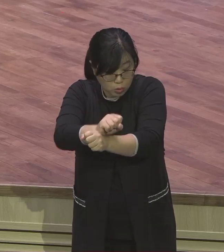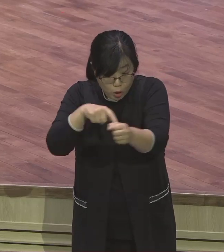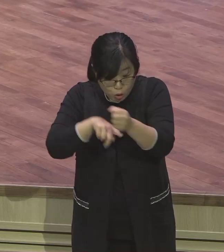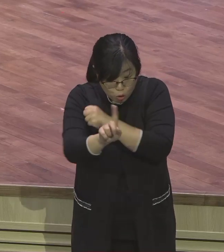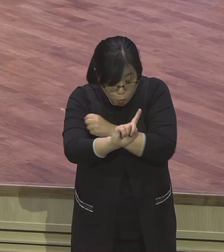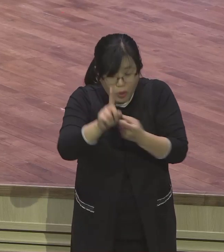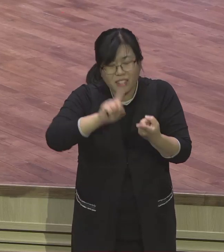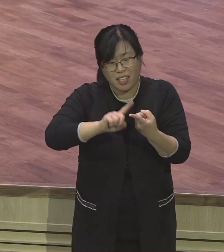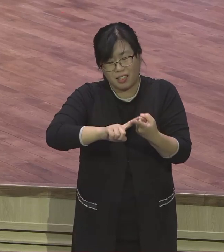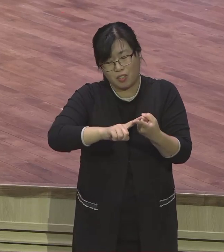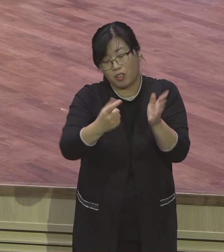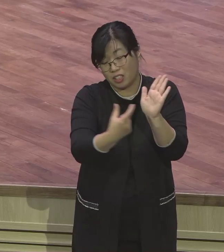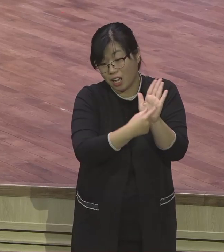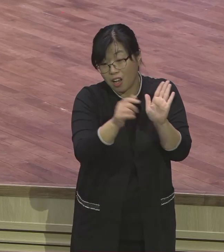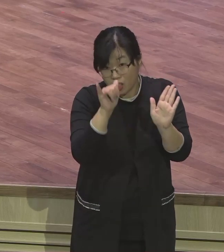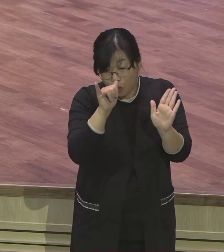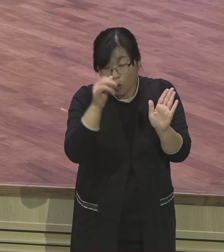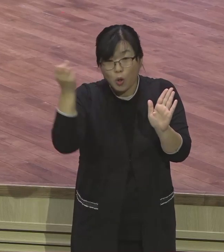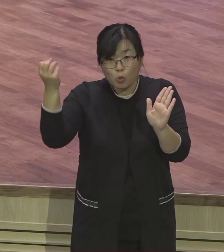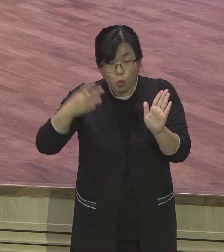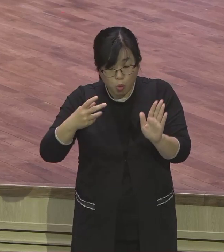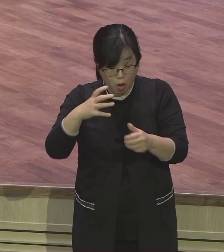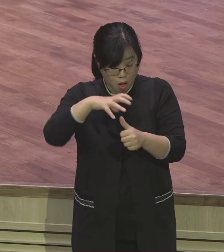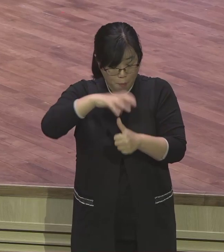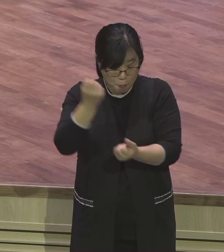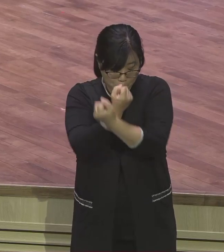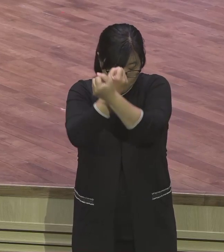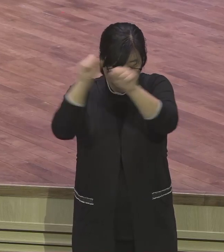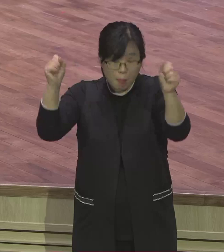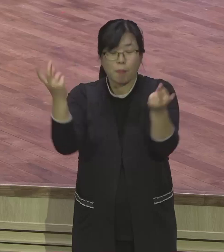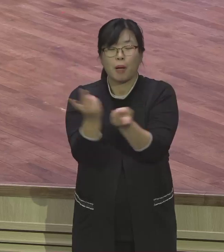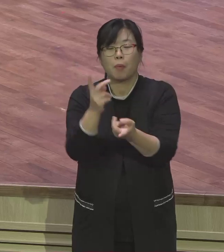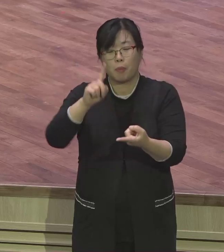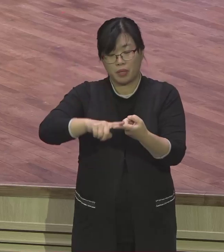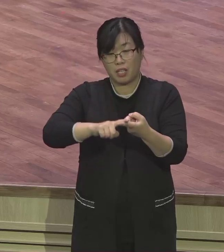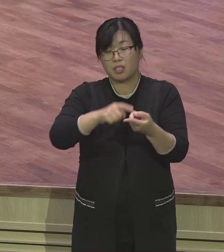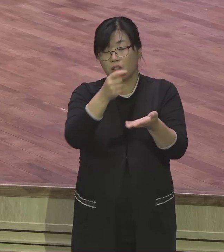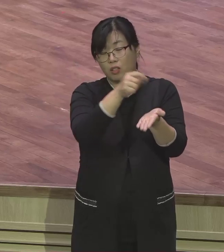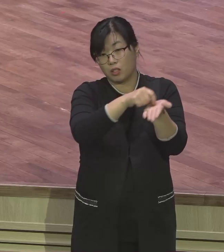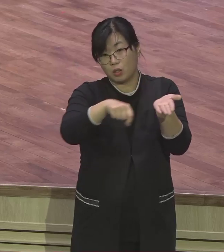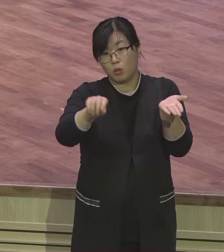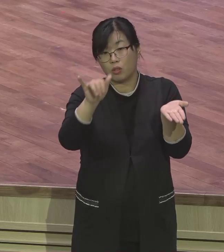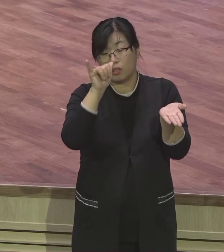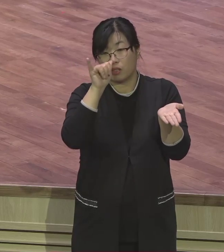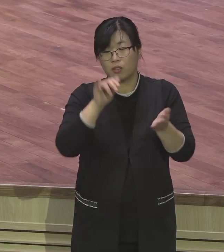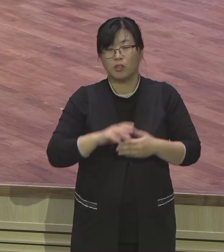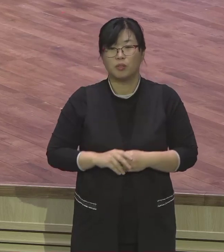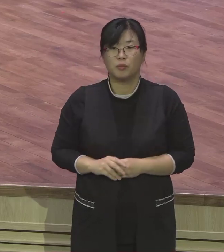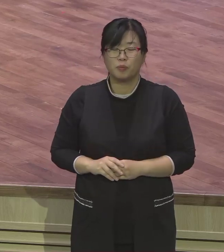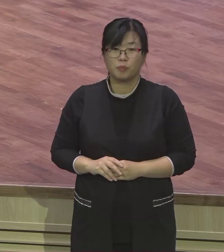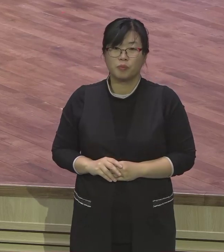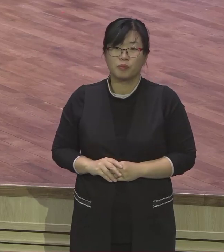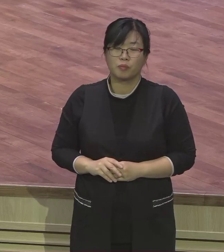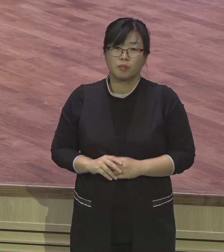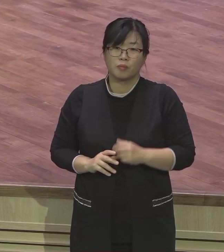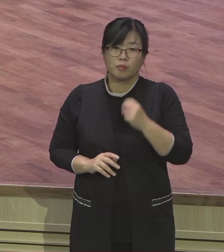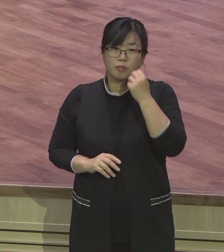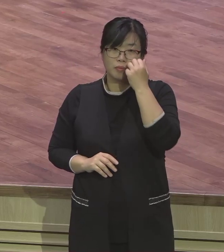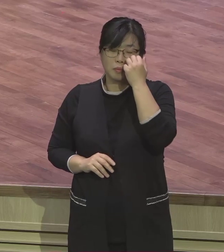6월절 어린 양의 피를 통한 구원의 메시지요. 그 400년 종살인데 얼마나 이스라엘 사람들이